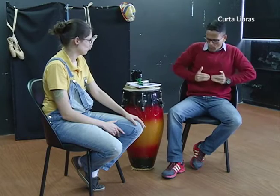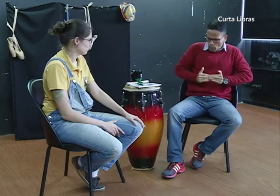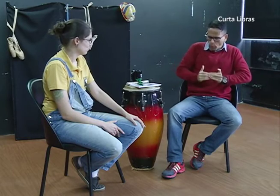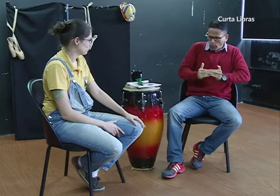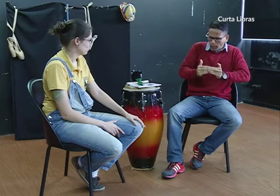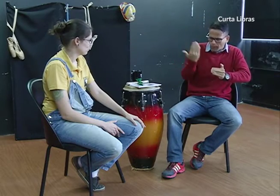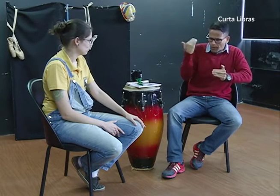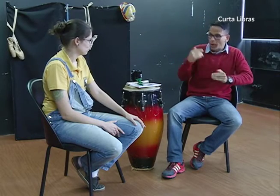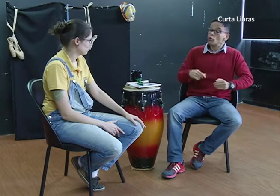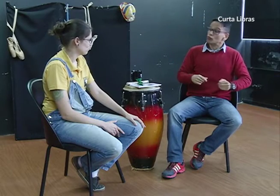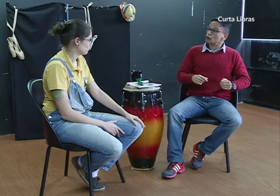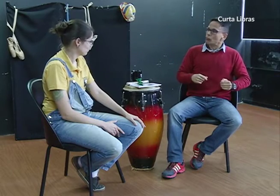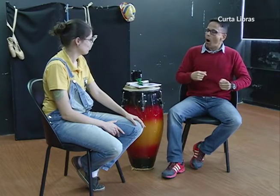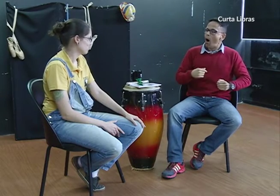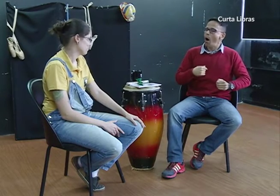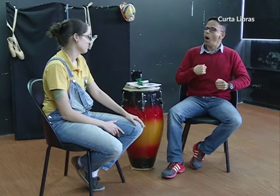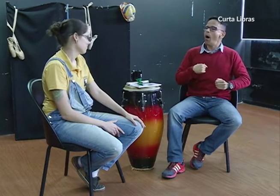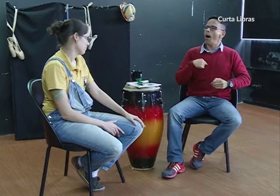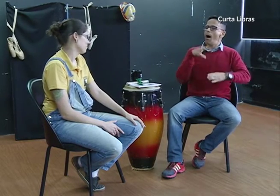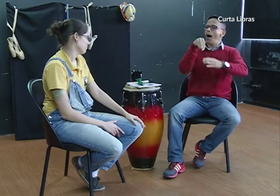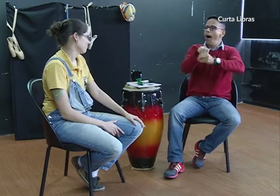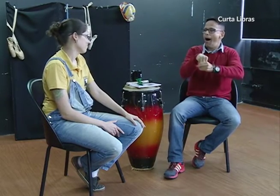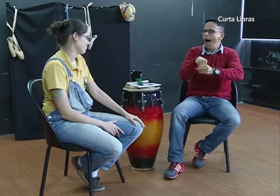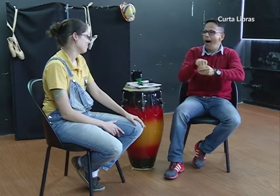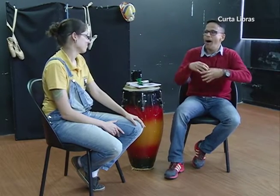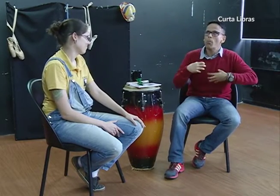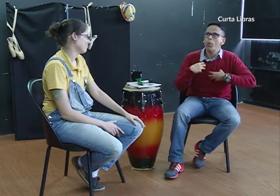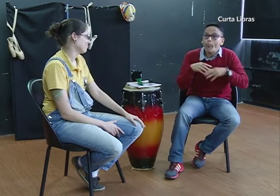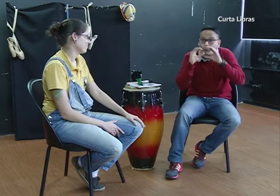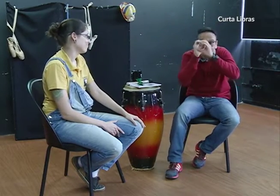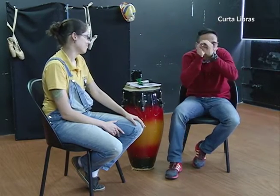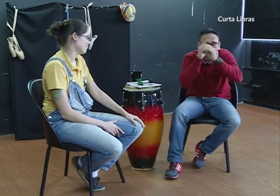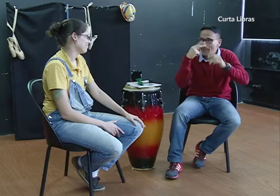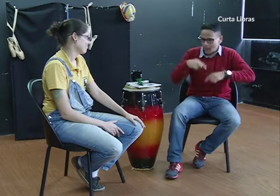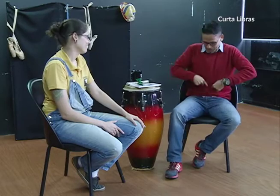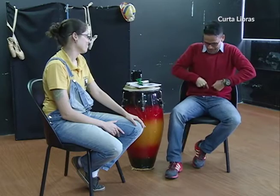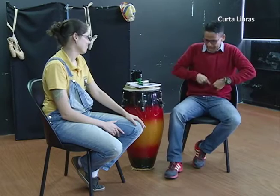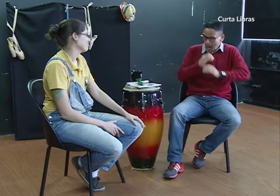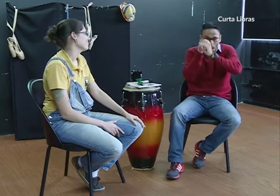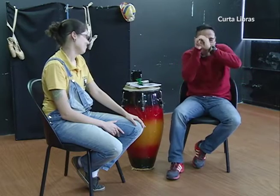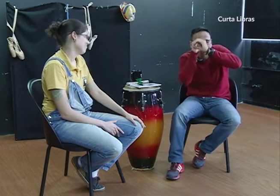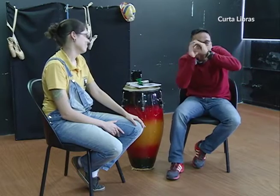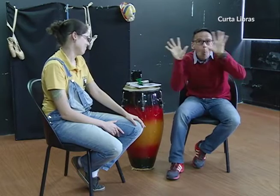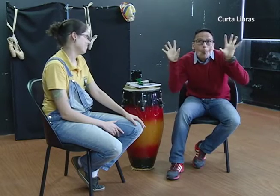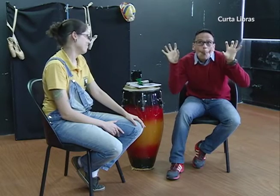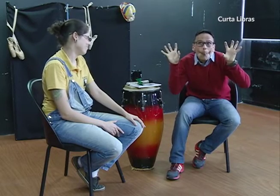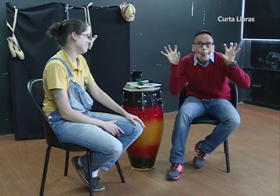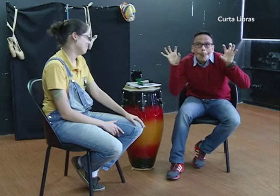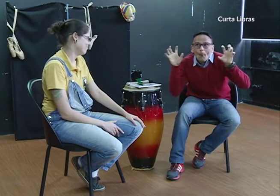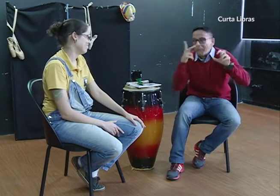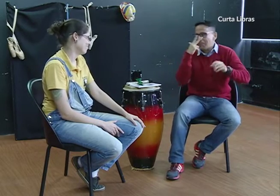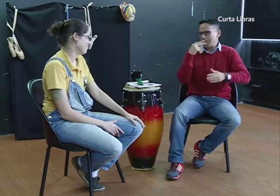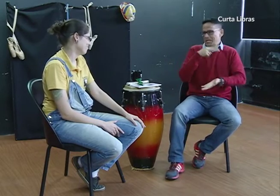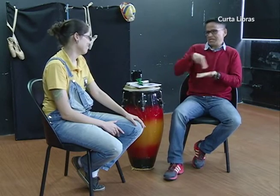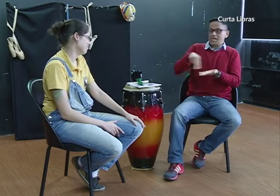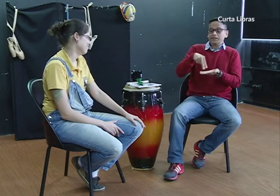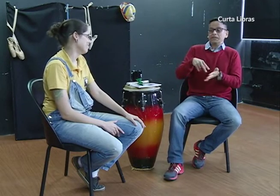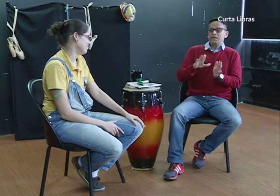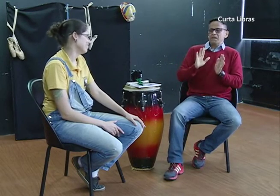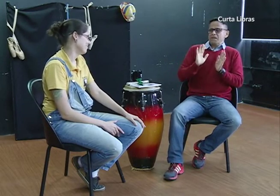grávida. Ela me disse que sim. Então, quando minha mãe dançava, eu estava absorvendo tudo sobre a dança.